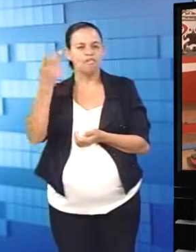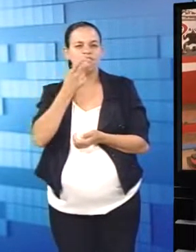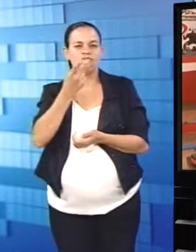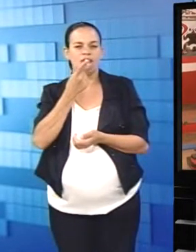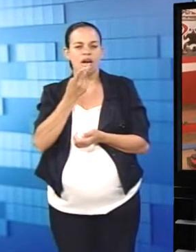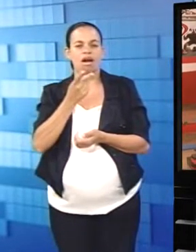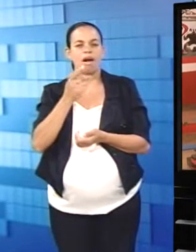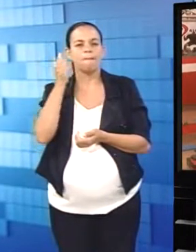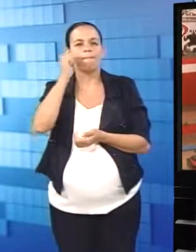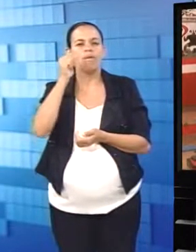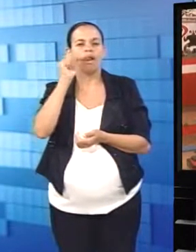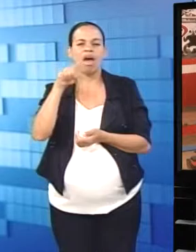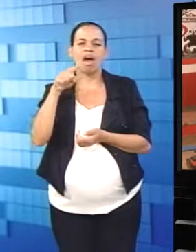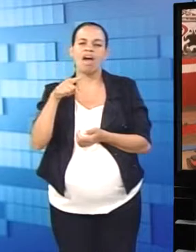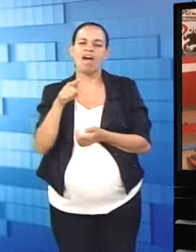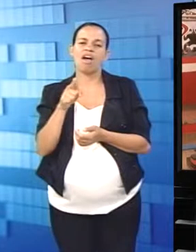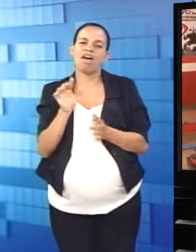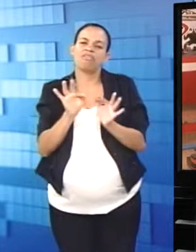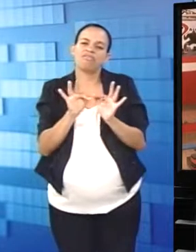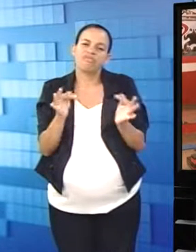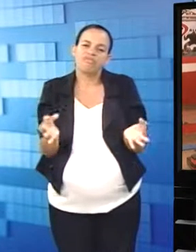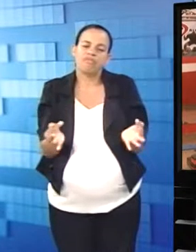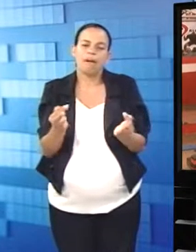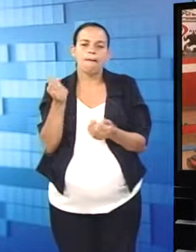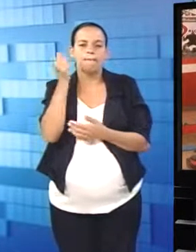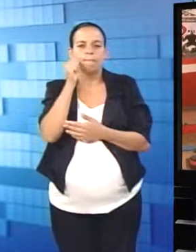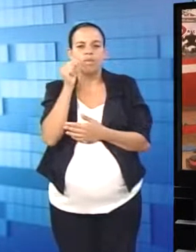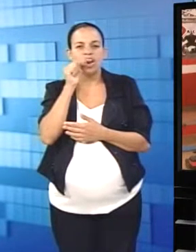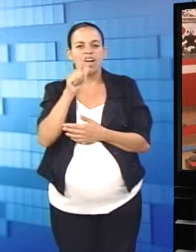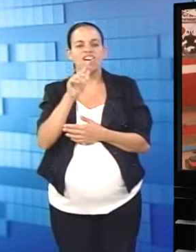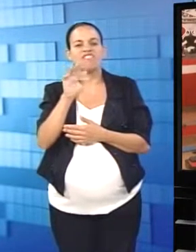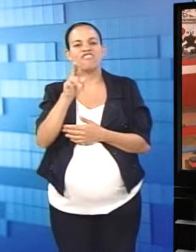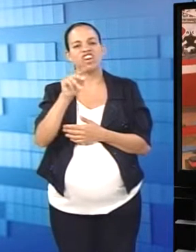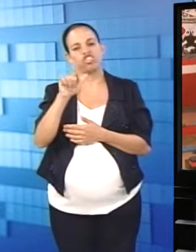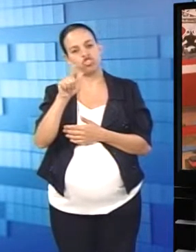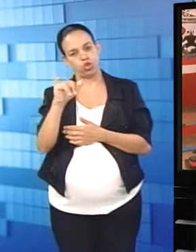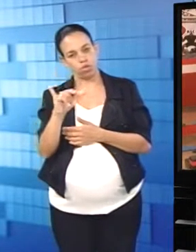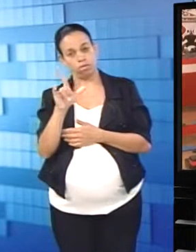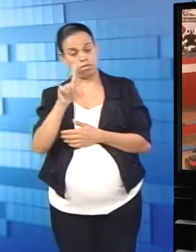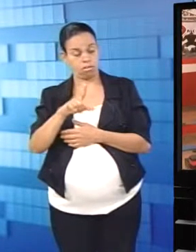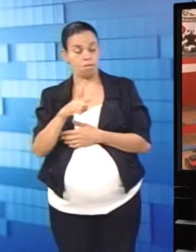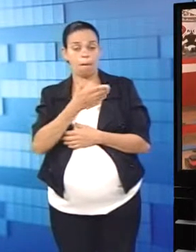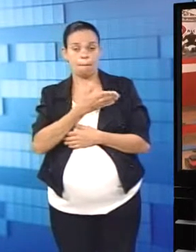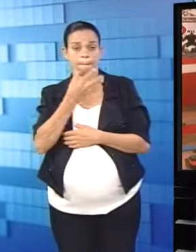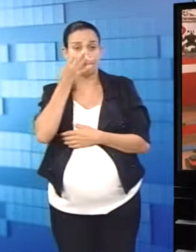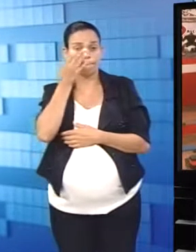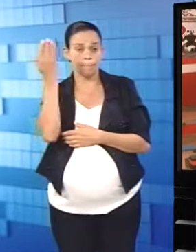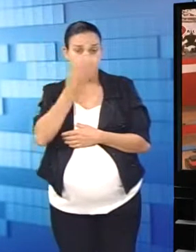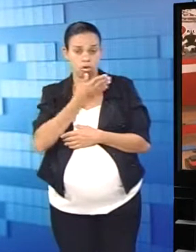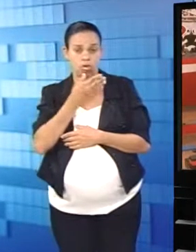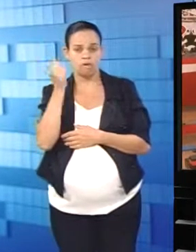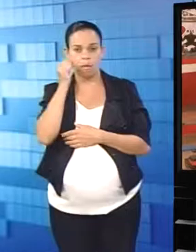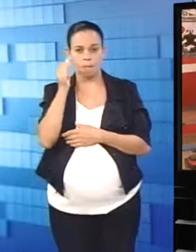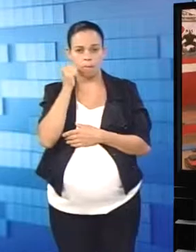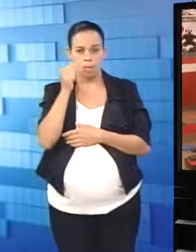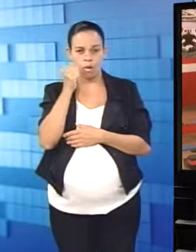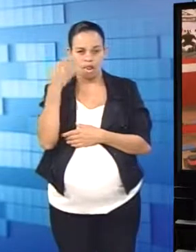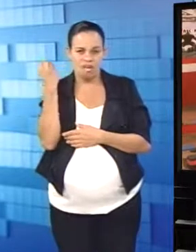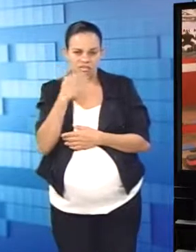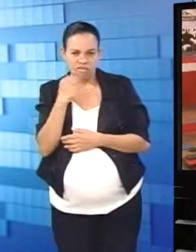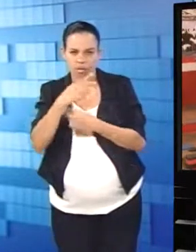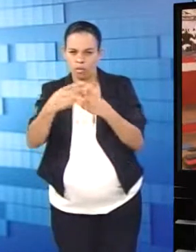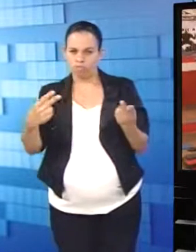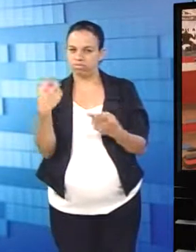geralmente falam que mulher é um sexo frágil. Então, isso é uma prova que mulher não é sexo frágil.